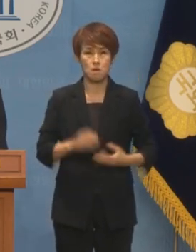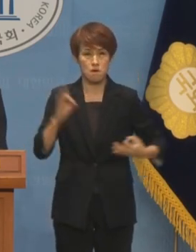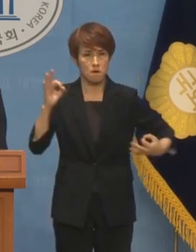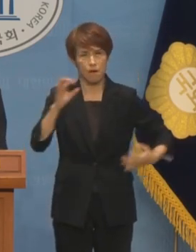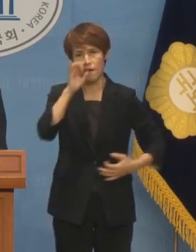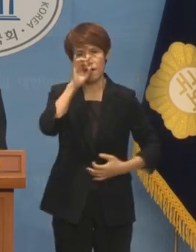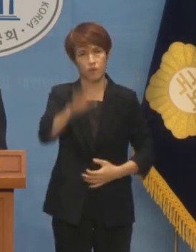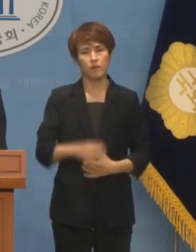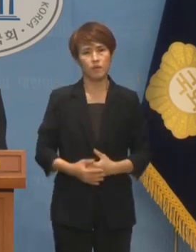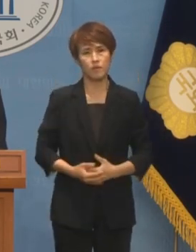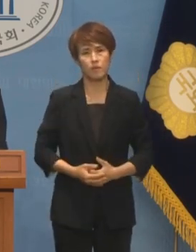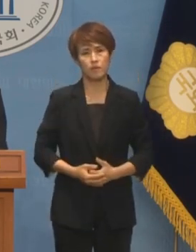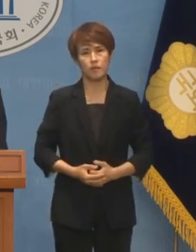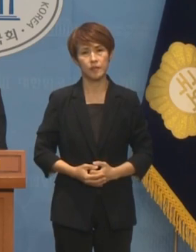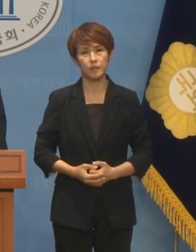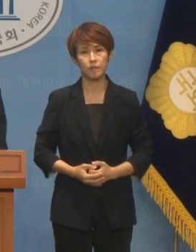없습니다.